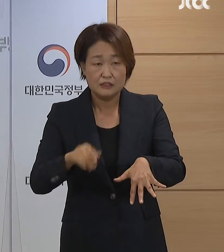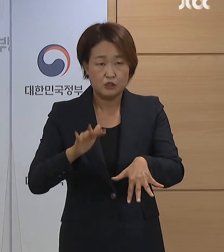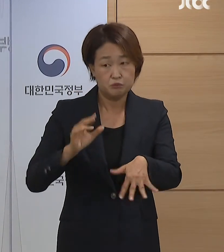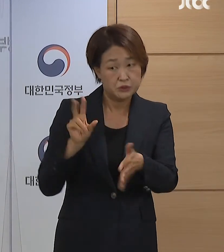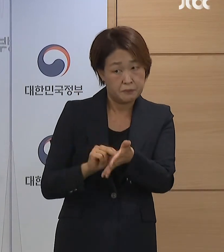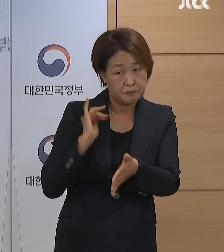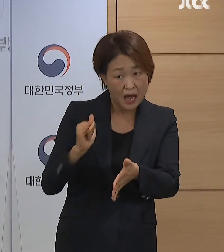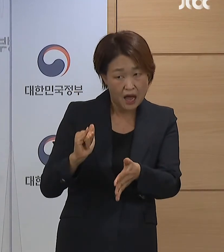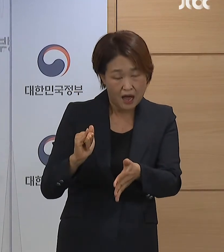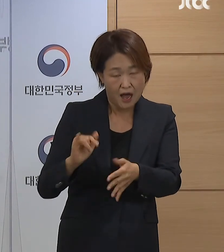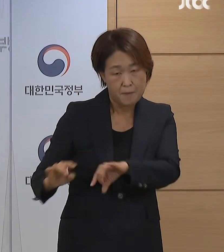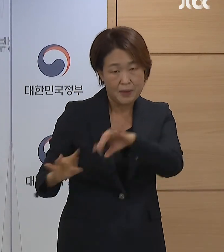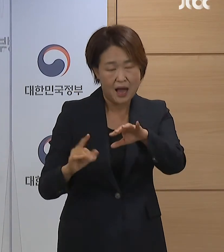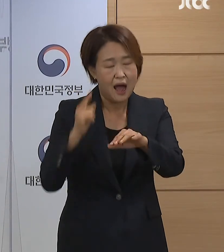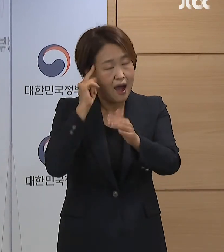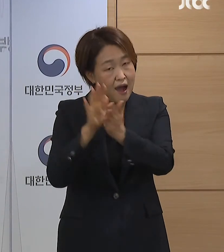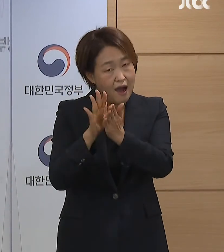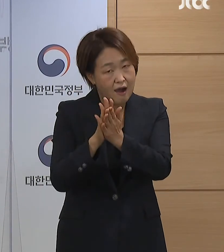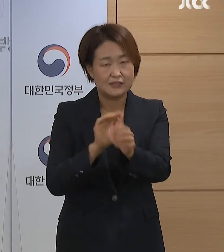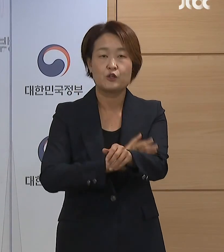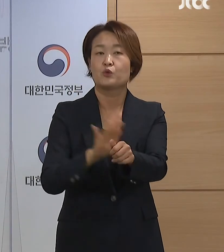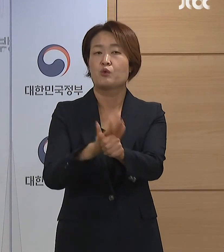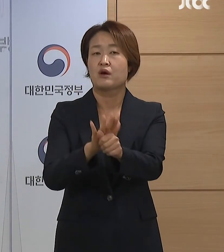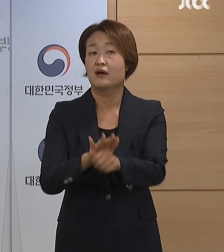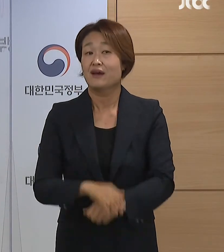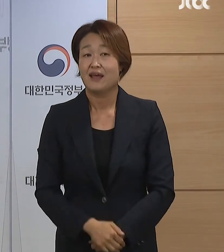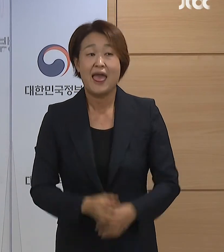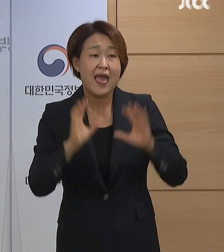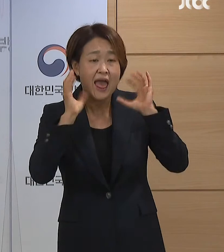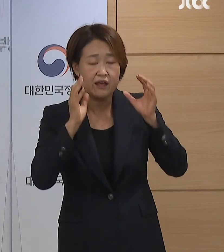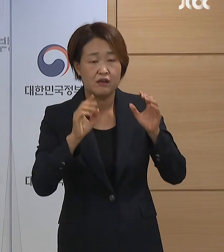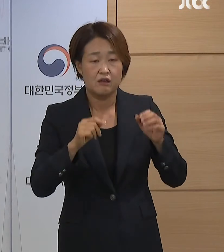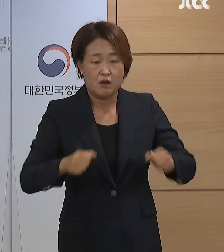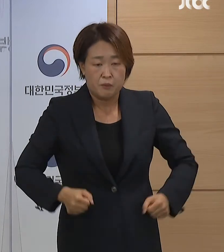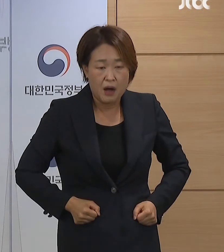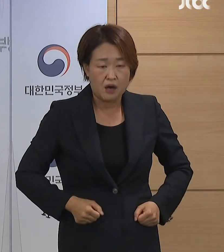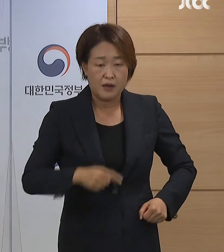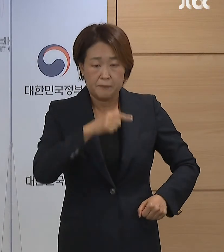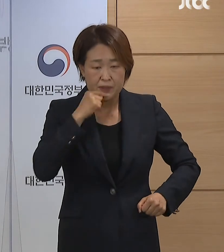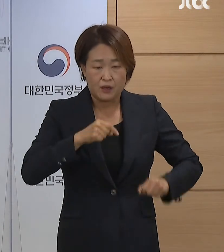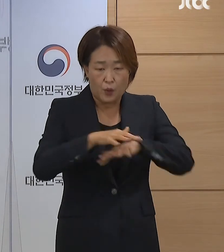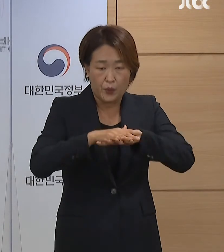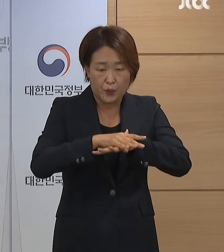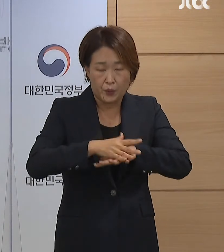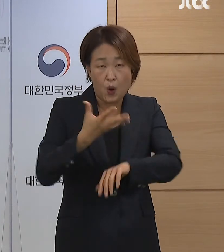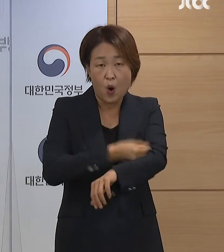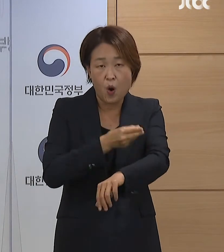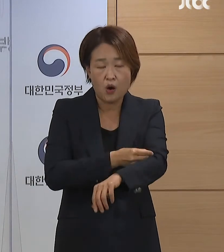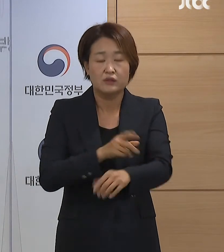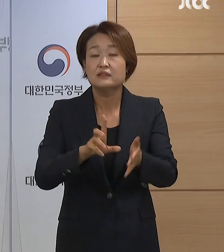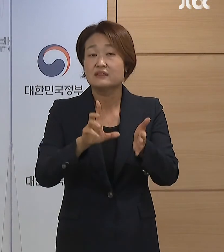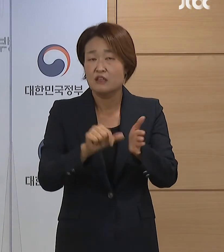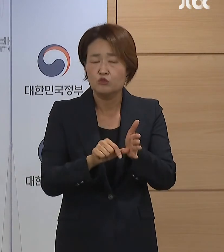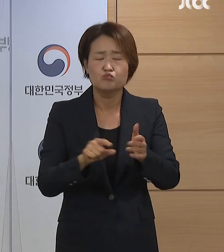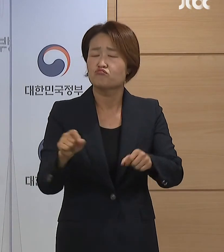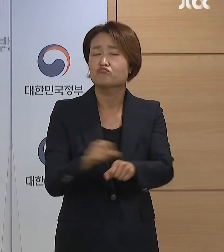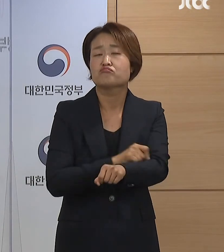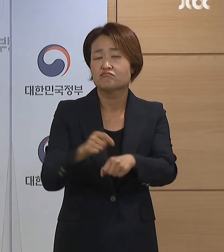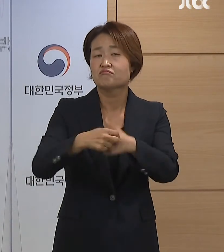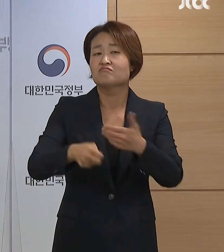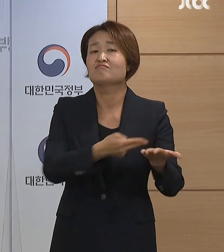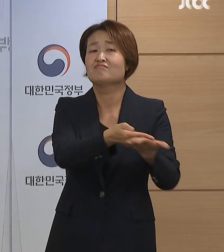대응하도록 하겠습니다. 소아본문, 추석 등 특수치료에 대비하여 연휴 기간 동안 특수병상